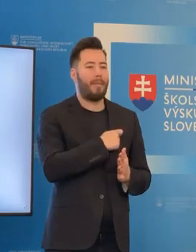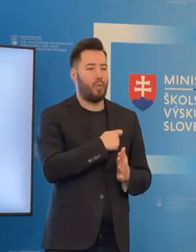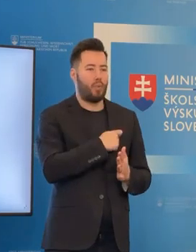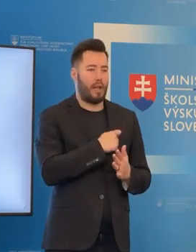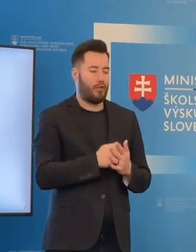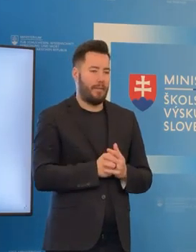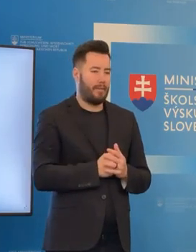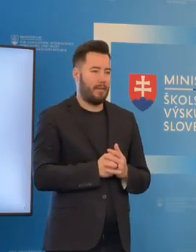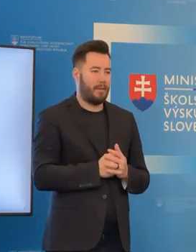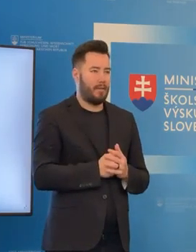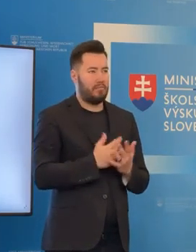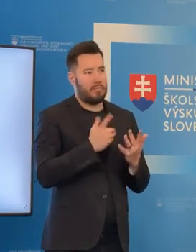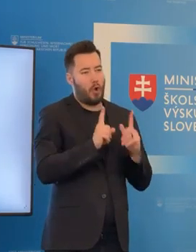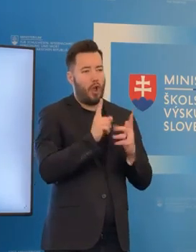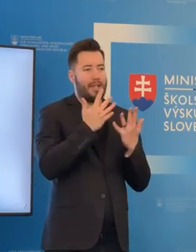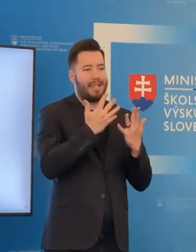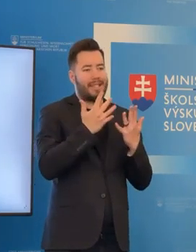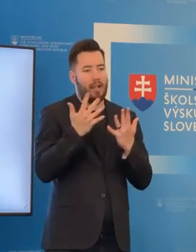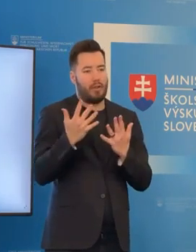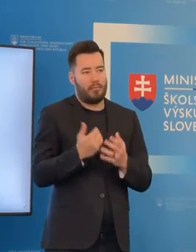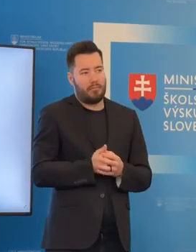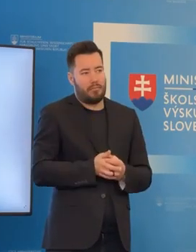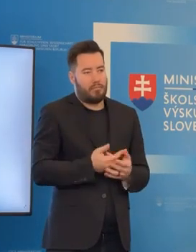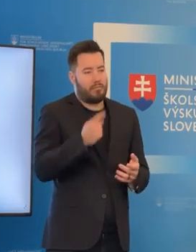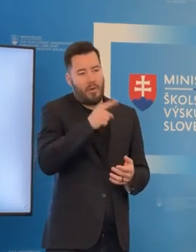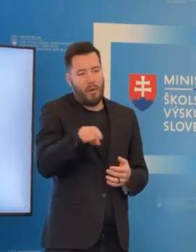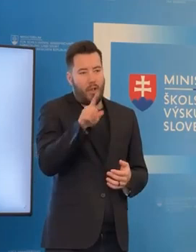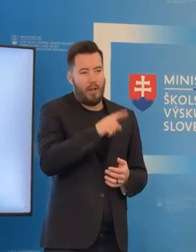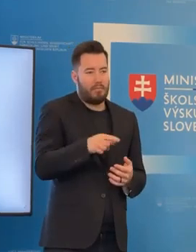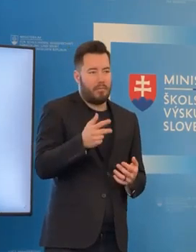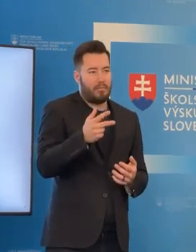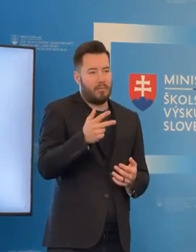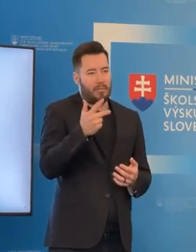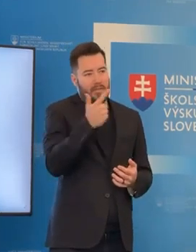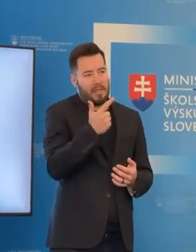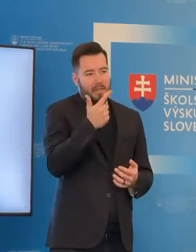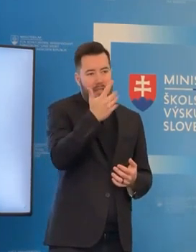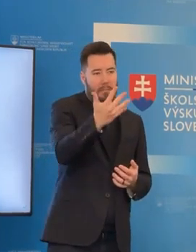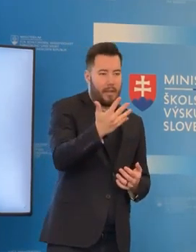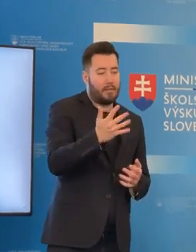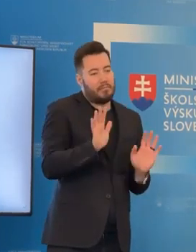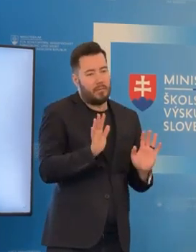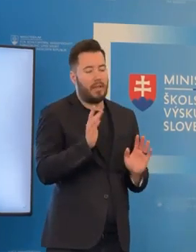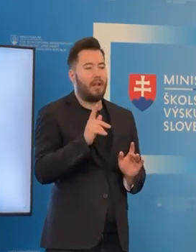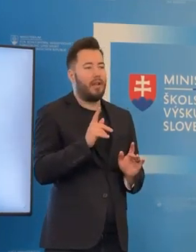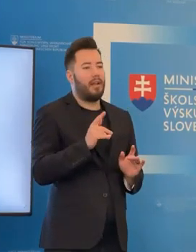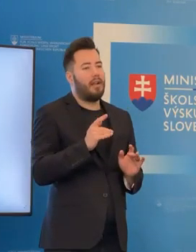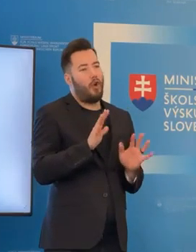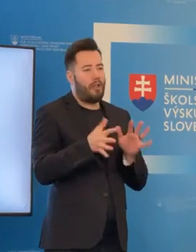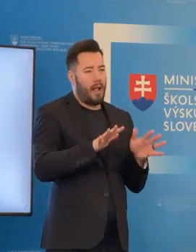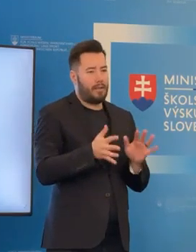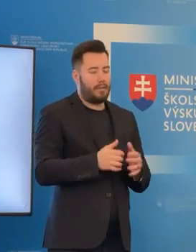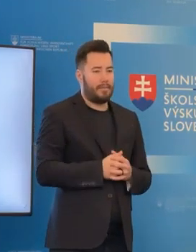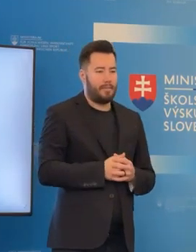odpovedať, že koľko desiatok z tých 140 predpokladám, že niekde okolo 20-25, ale to je naozaj momentálne iba